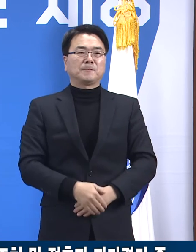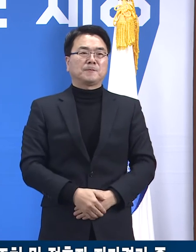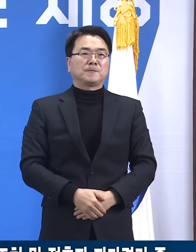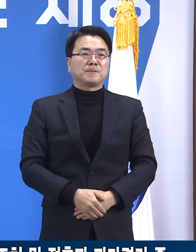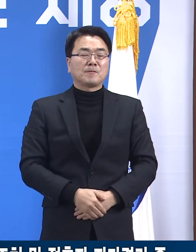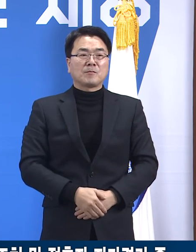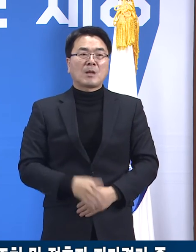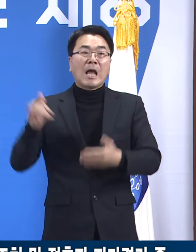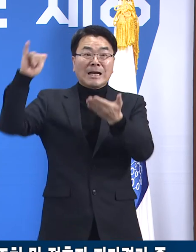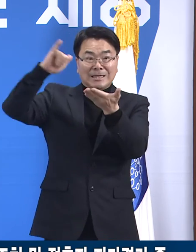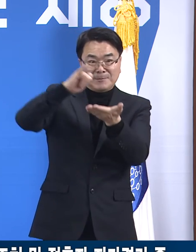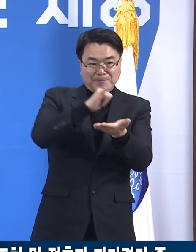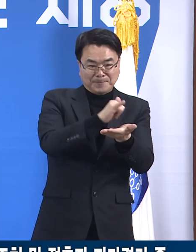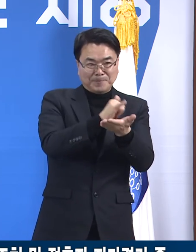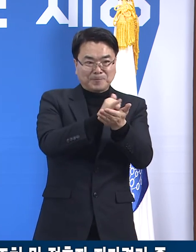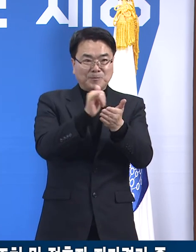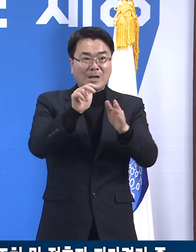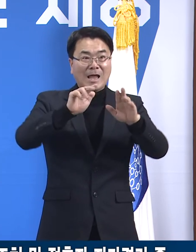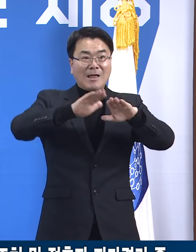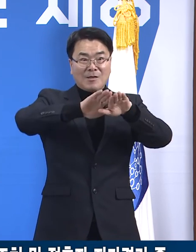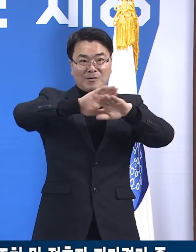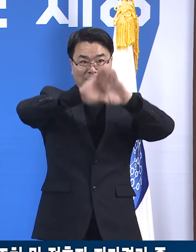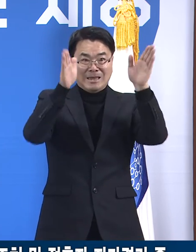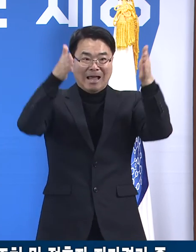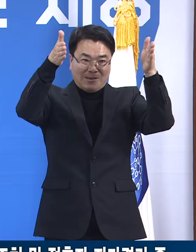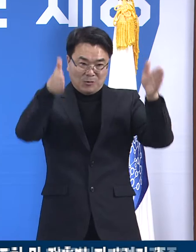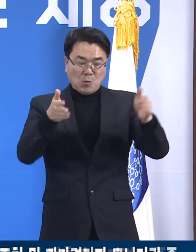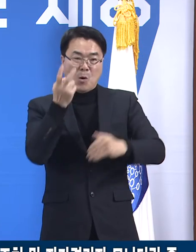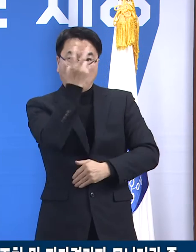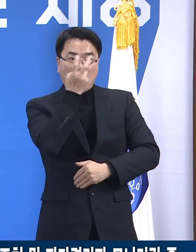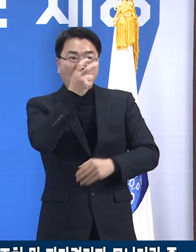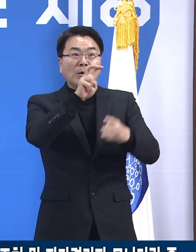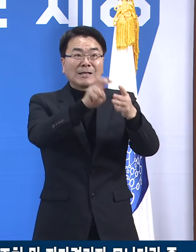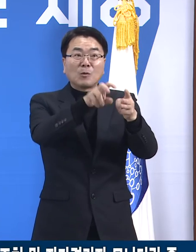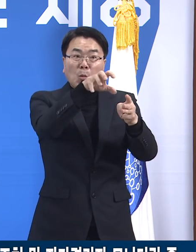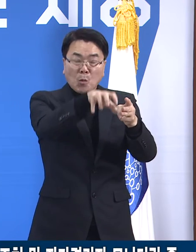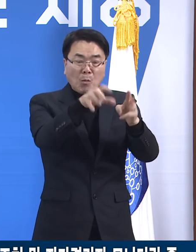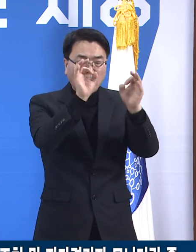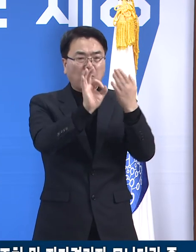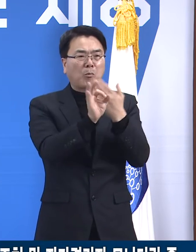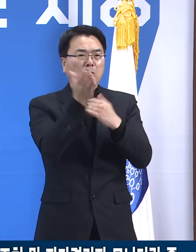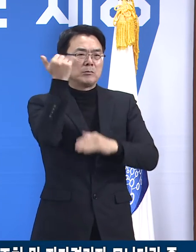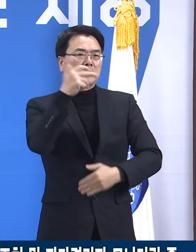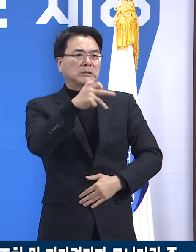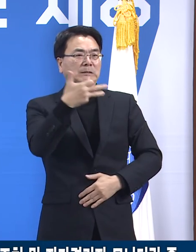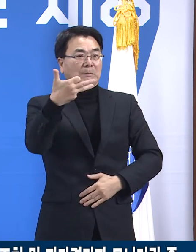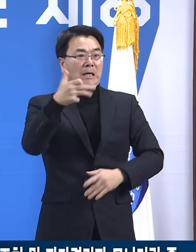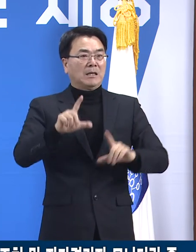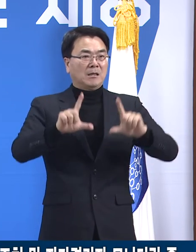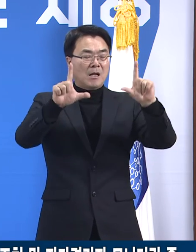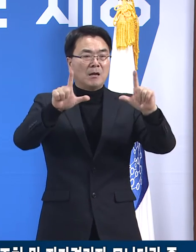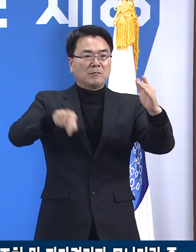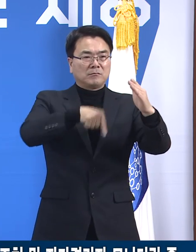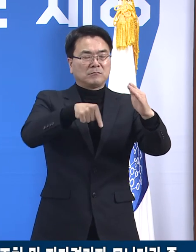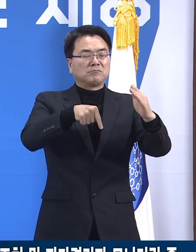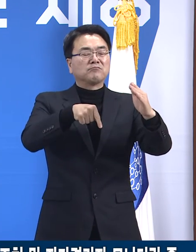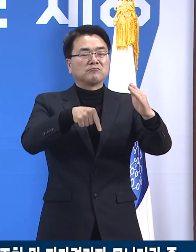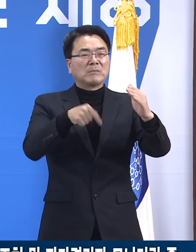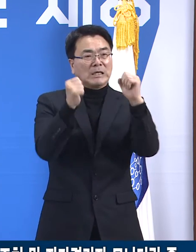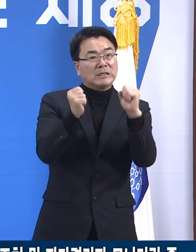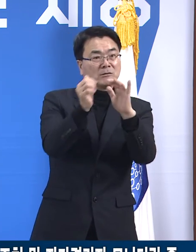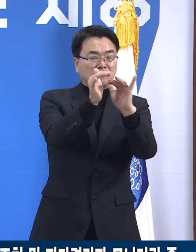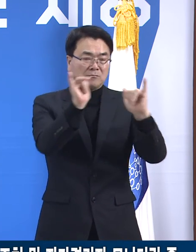김포시 소재 주간보호센터 관련 확진 상황입니다. 지난 18일 주간보호센터 이용자가